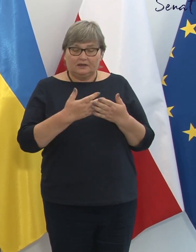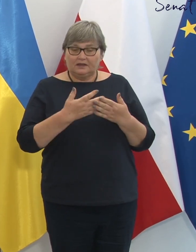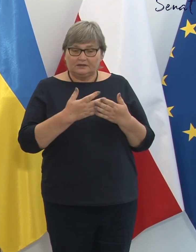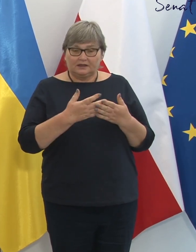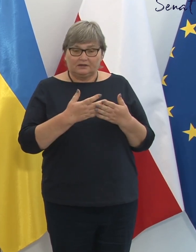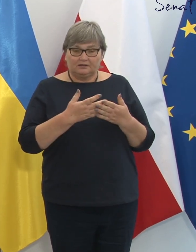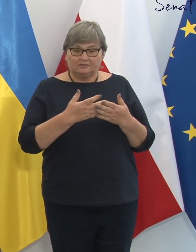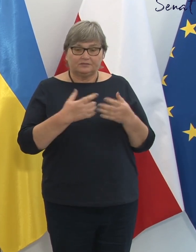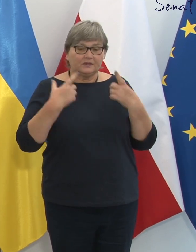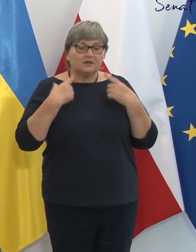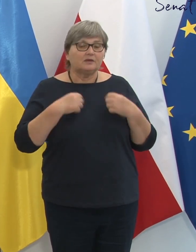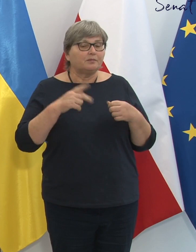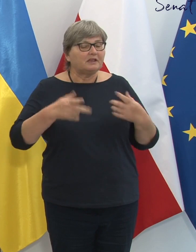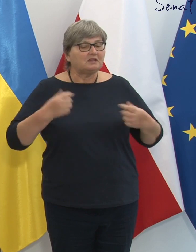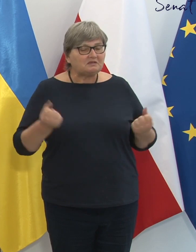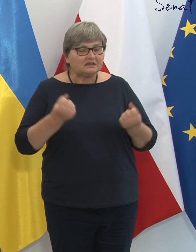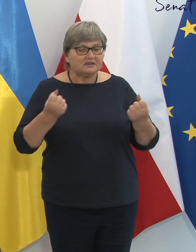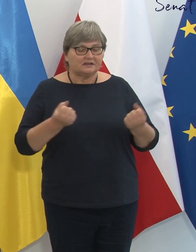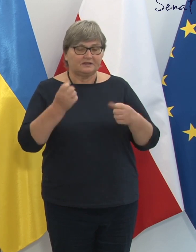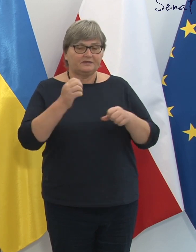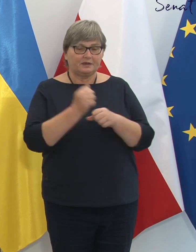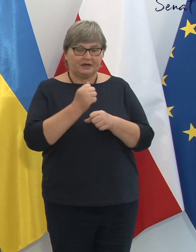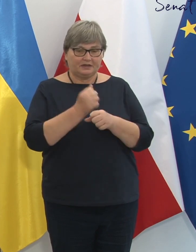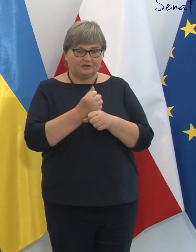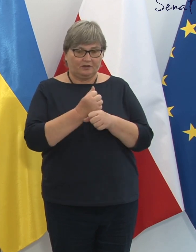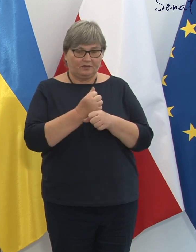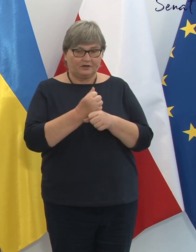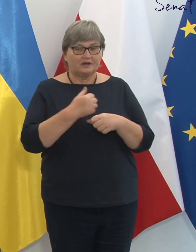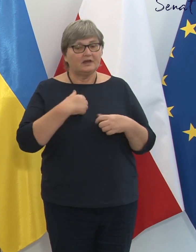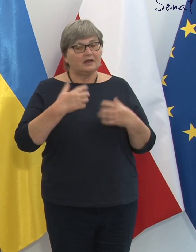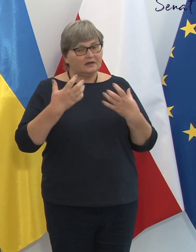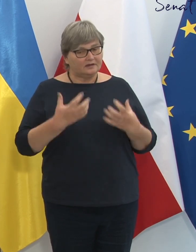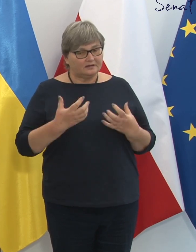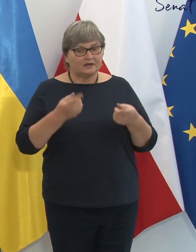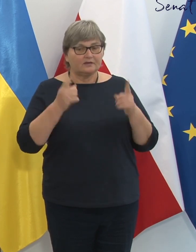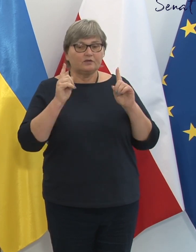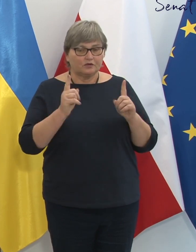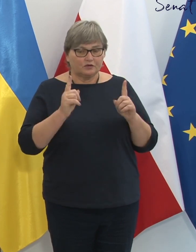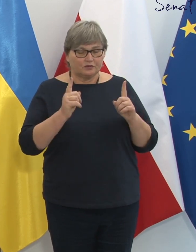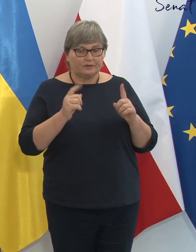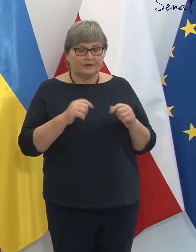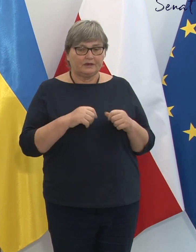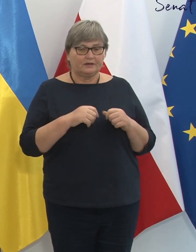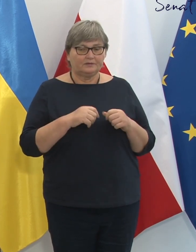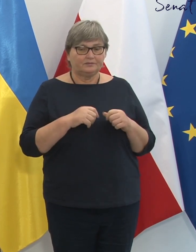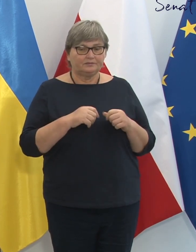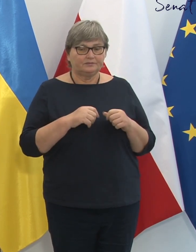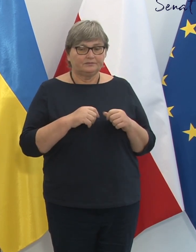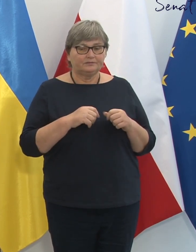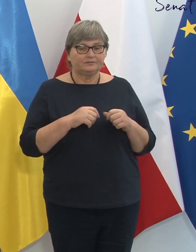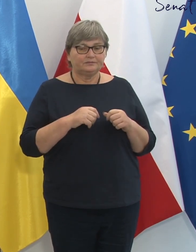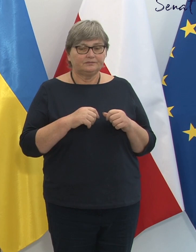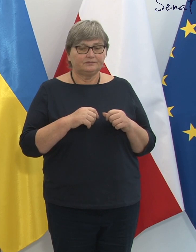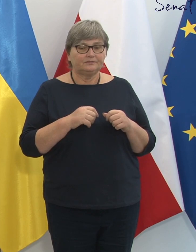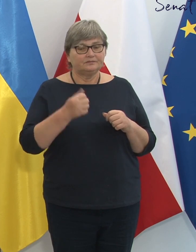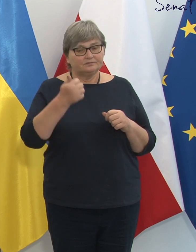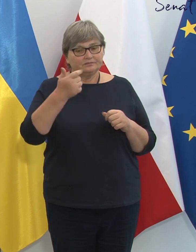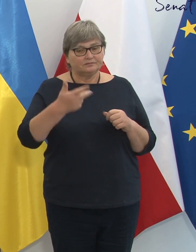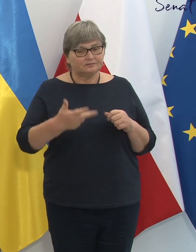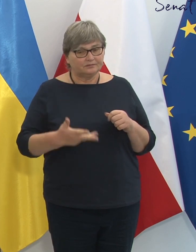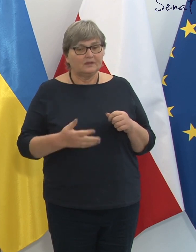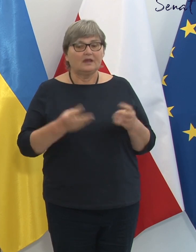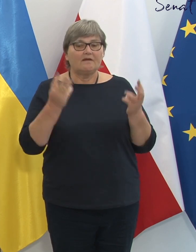intensywnie pracować. Natomiast chciałem zwrócić Państwa uwagę na kilka